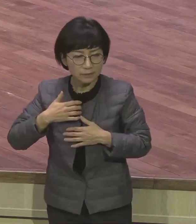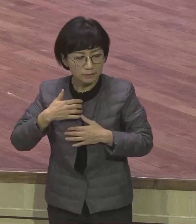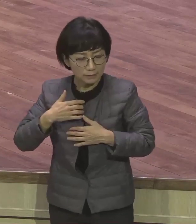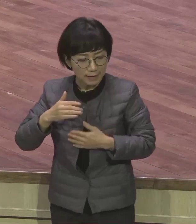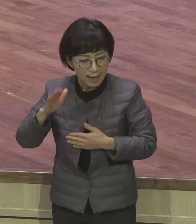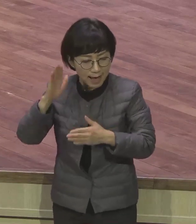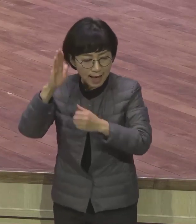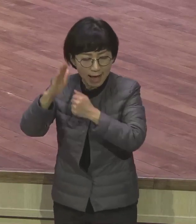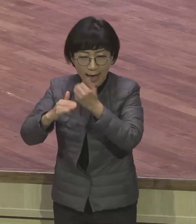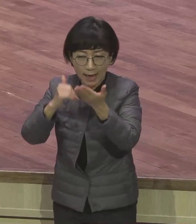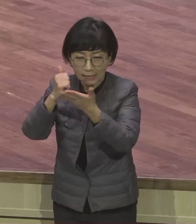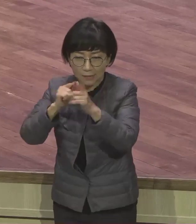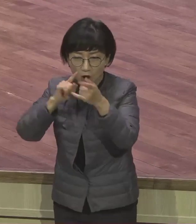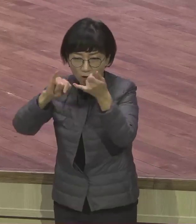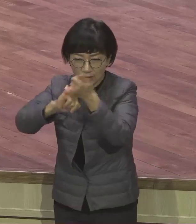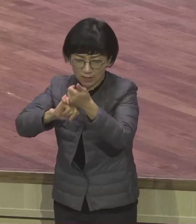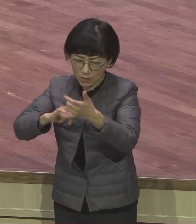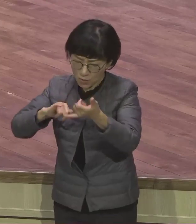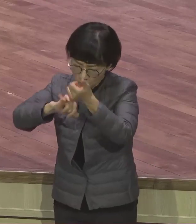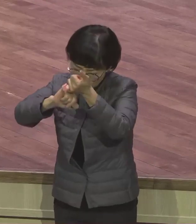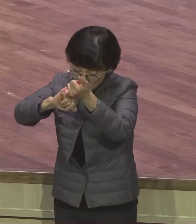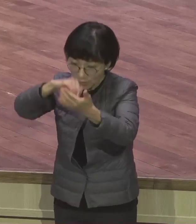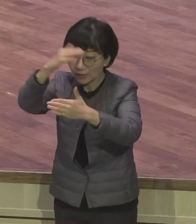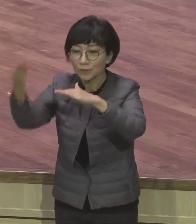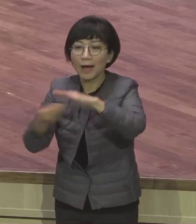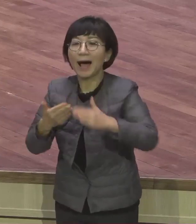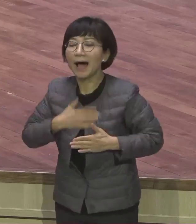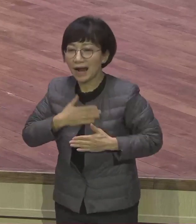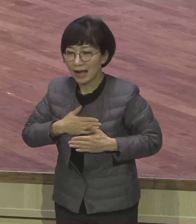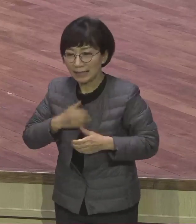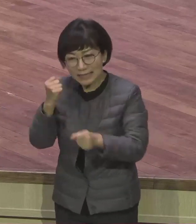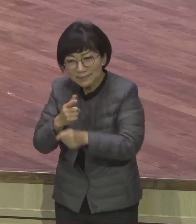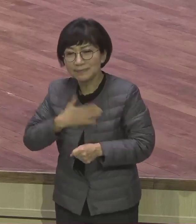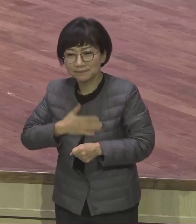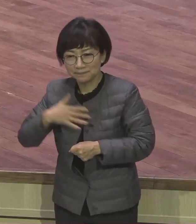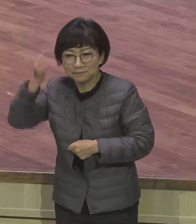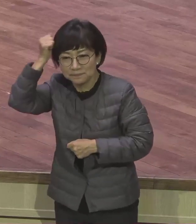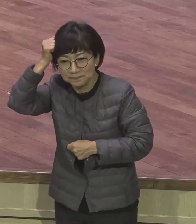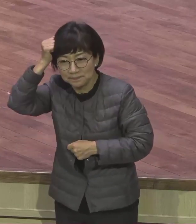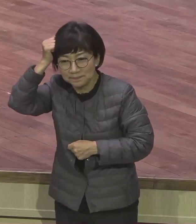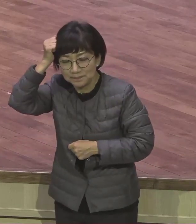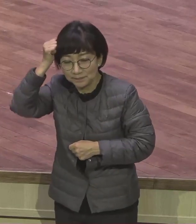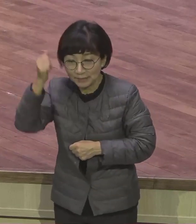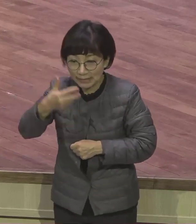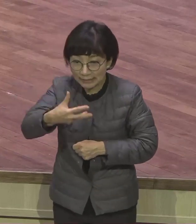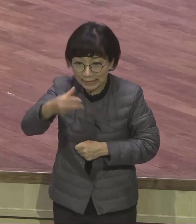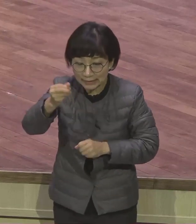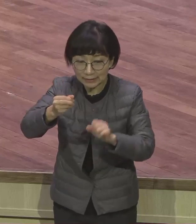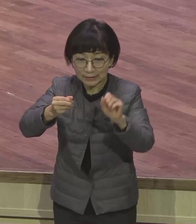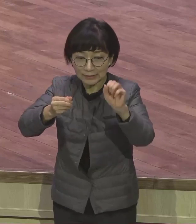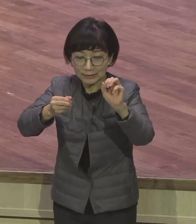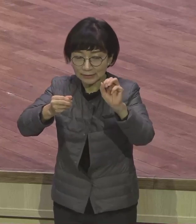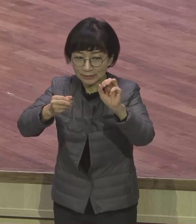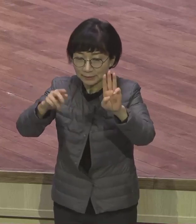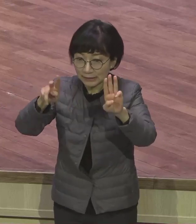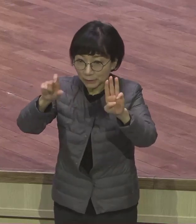누구보다도 믿고 있었어요 요셉은 무엇보다 장세기 15장 13절로 심지어 언약을 붙잡고 있었어요